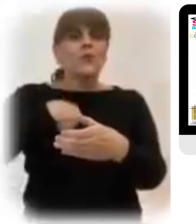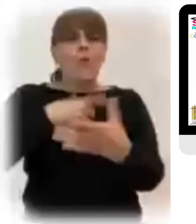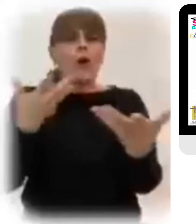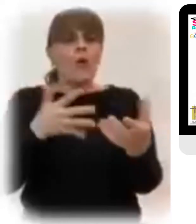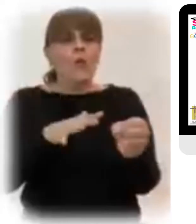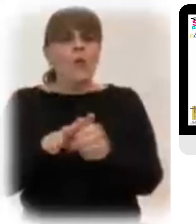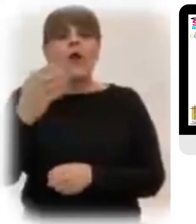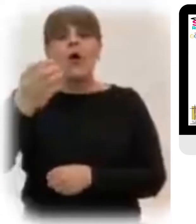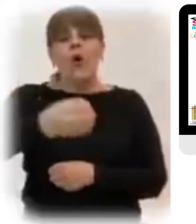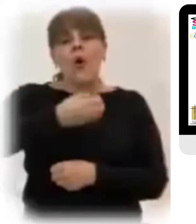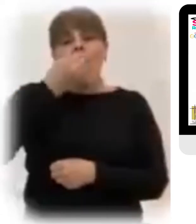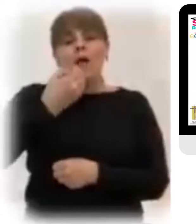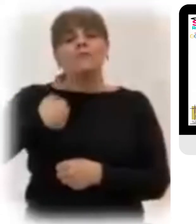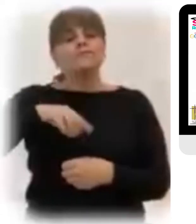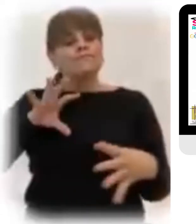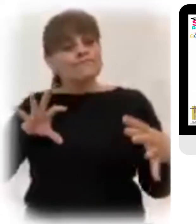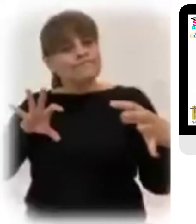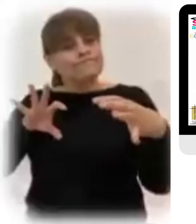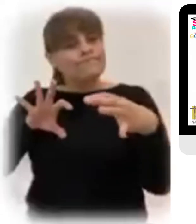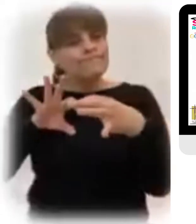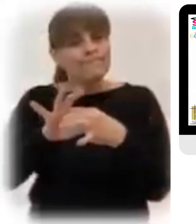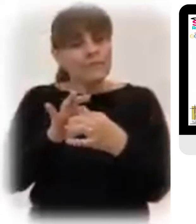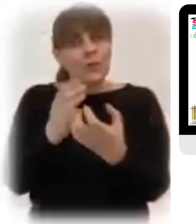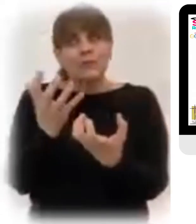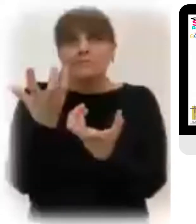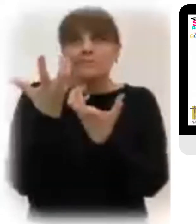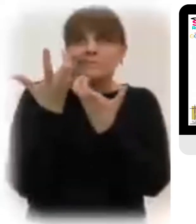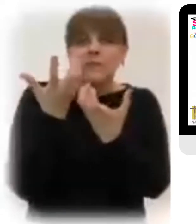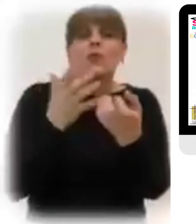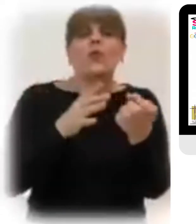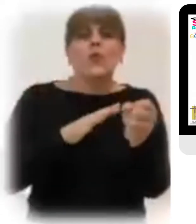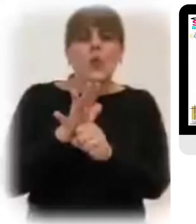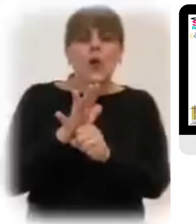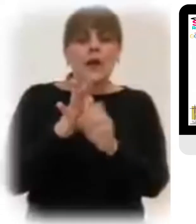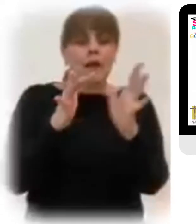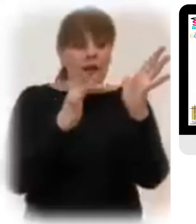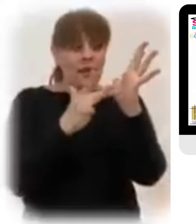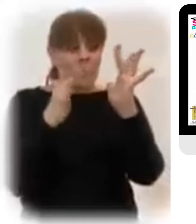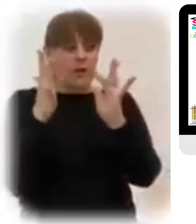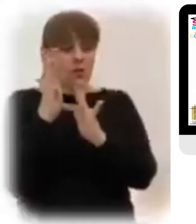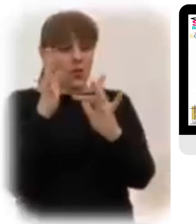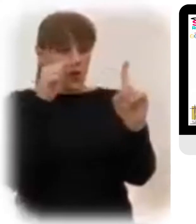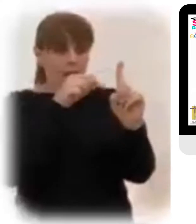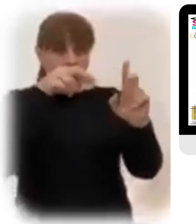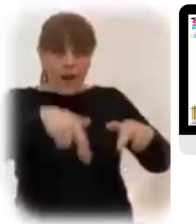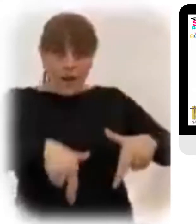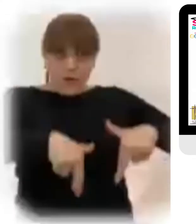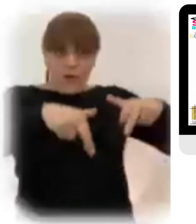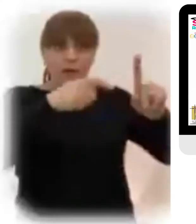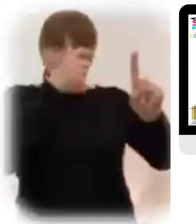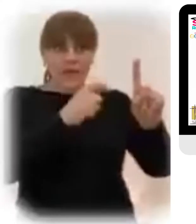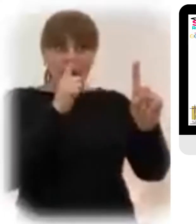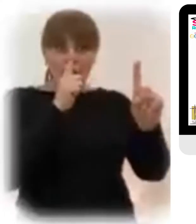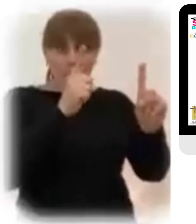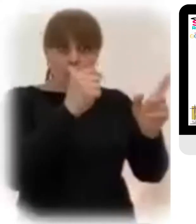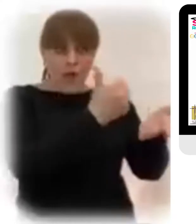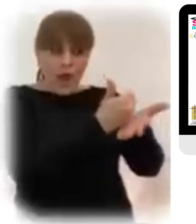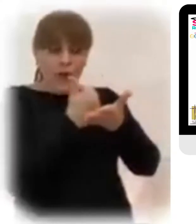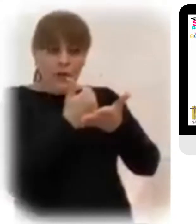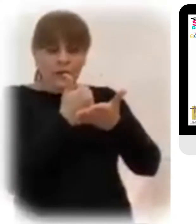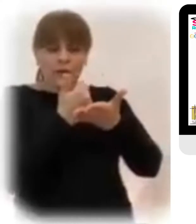adoración que resume nuestros deseos Que la luz de Cristo Resucitado y glorioso